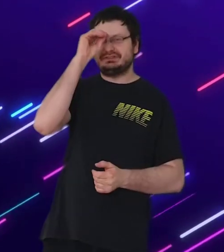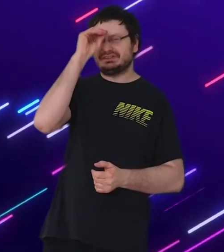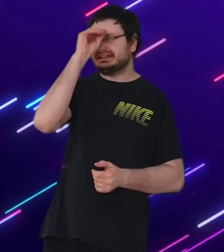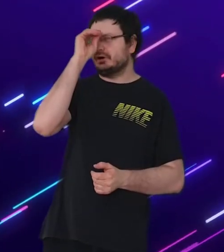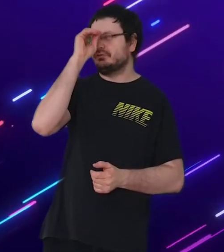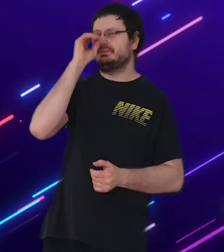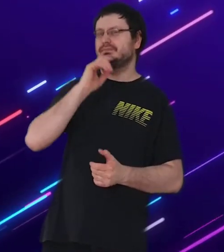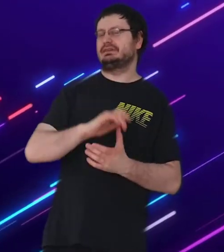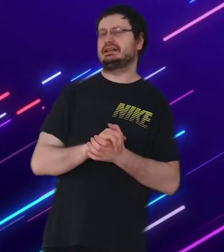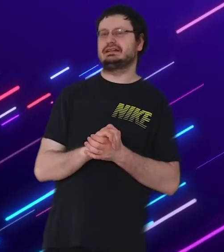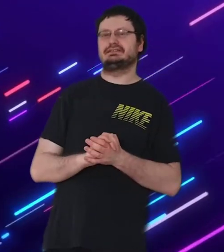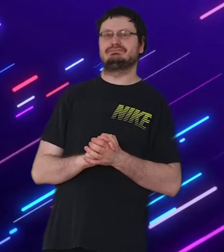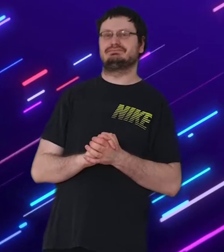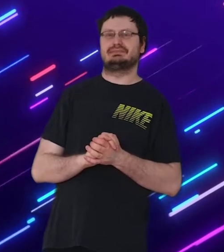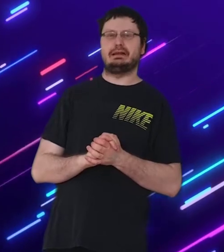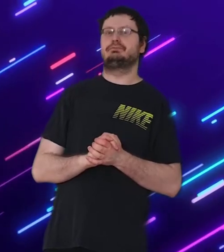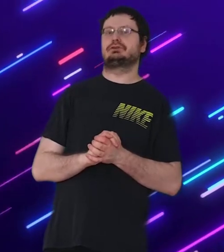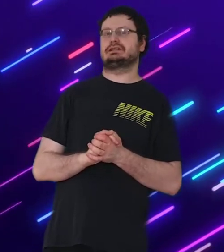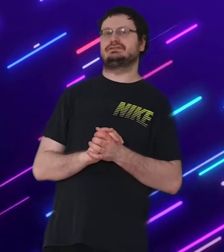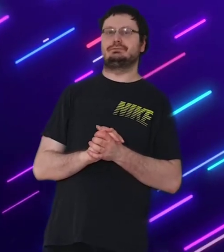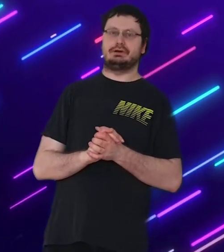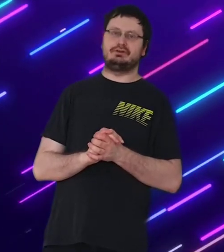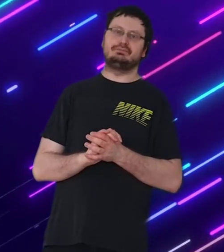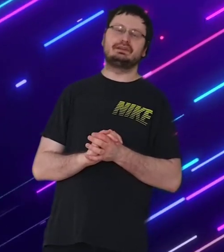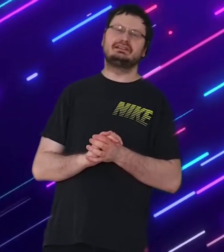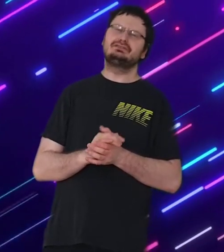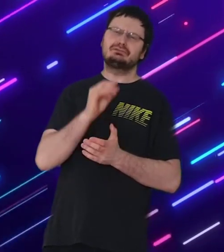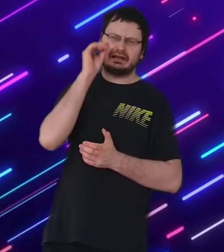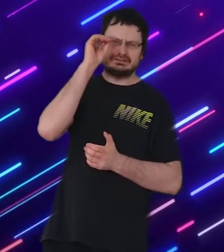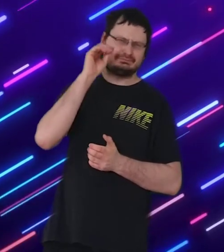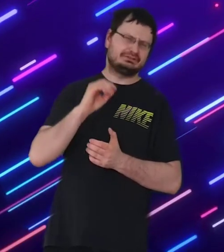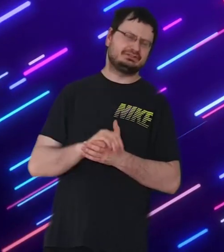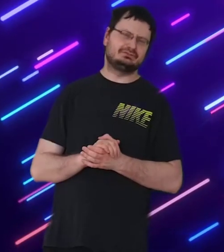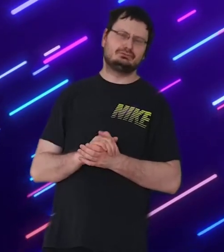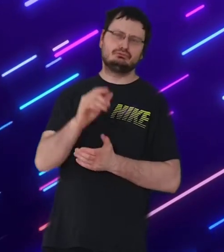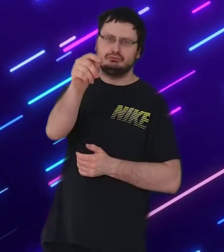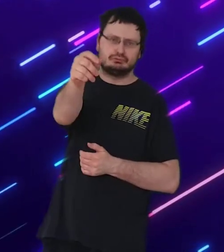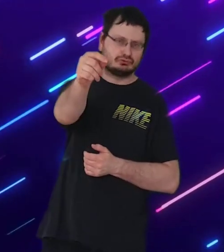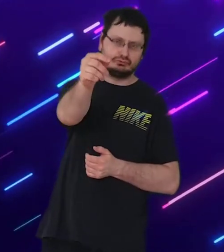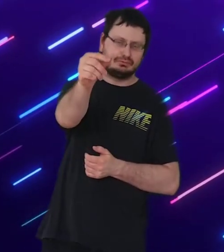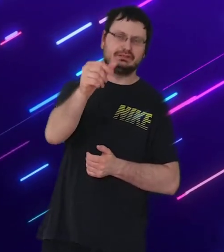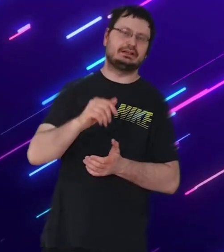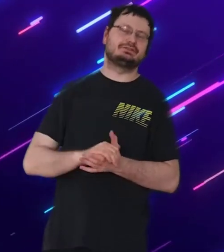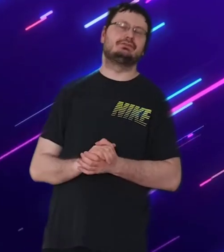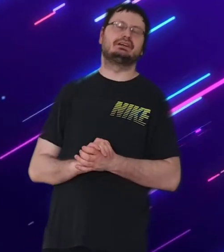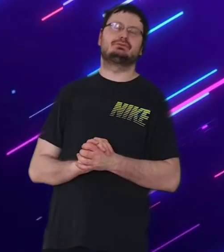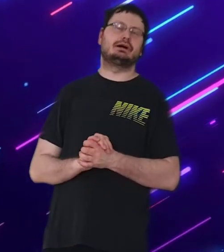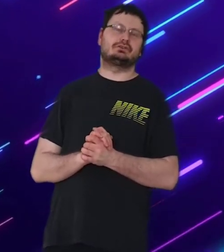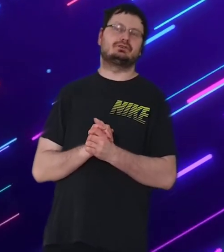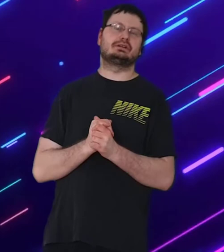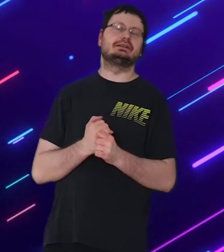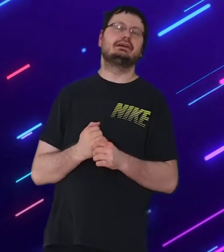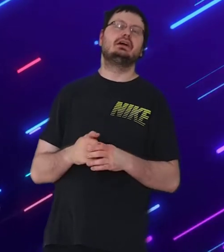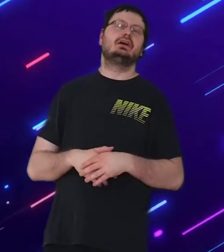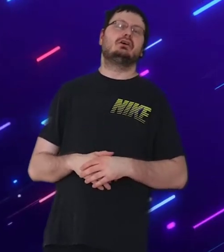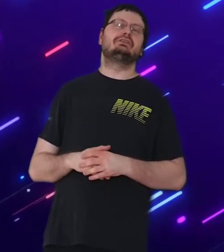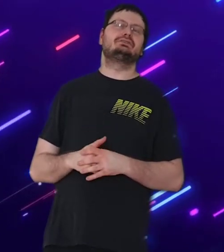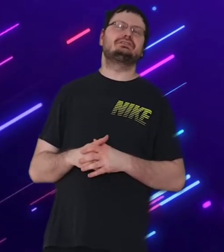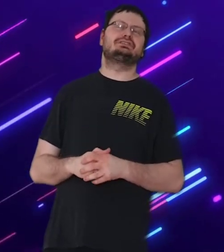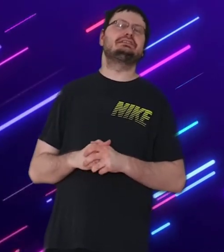bisschen einen Haufen Geldfusch dazu bekommt. Ein kleines bisschen, hier hast du was, du Arschlochkett. Und so sind